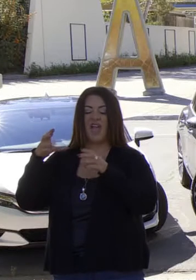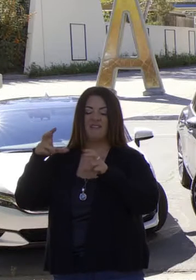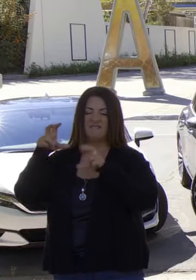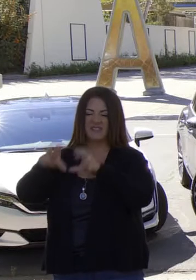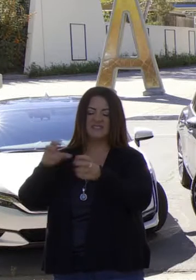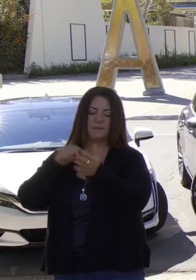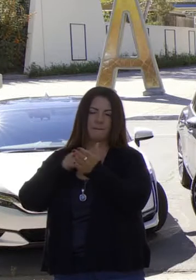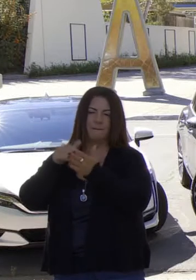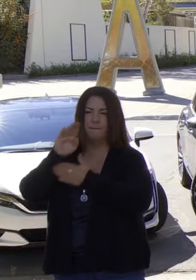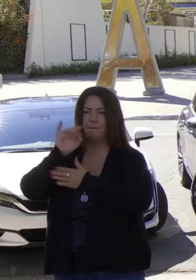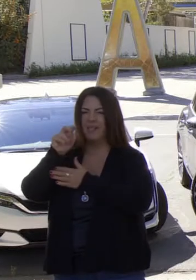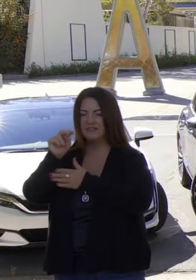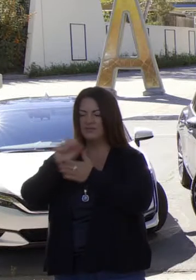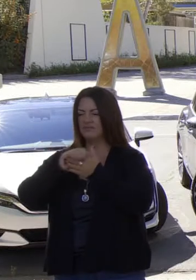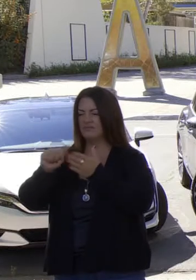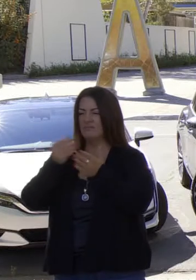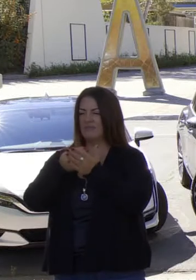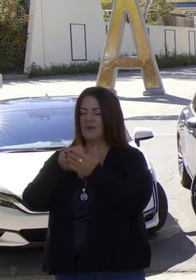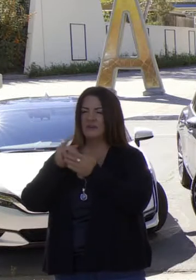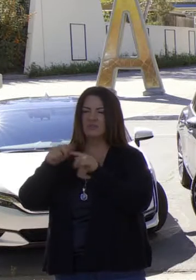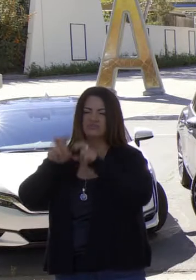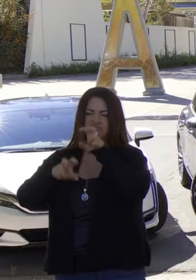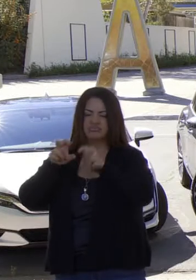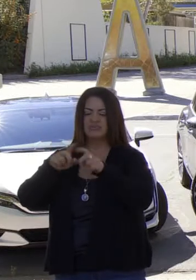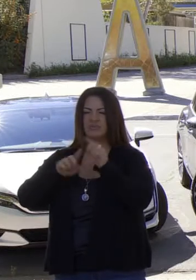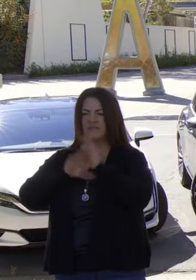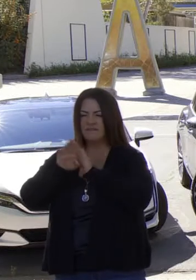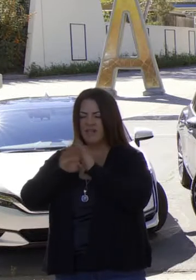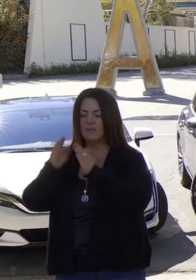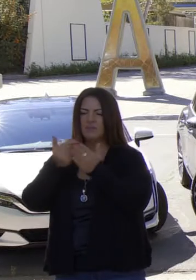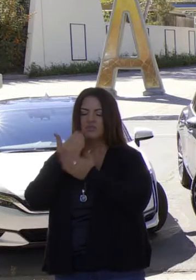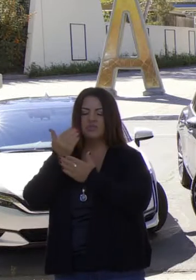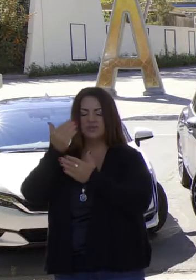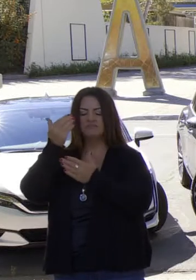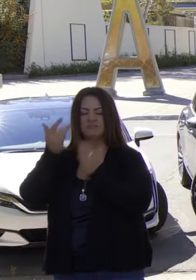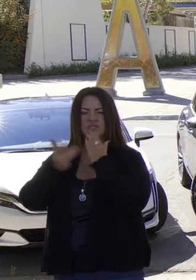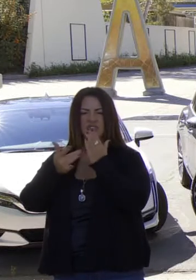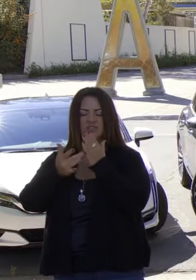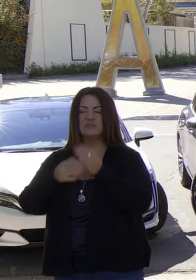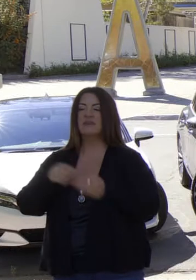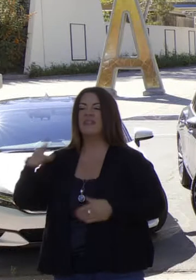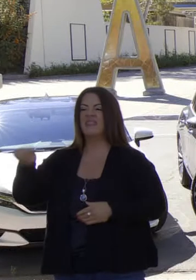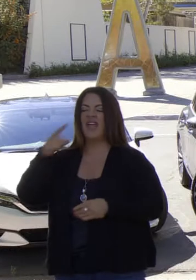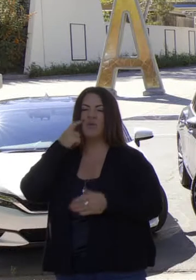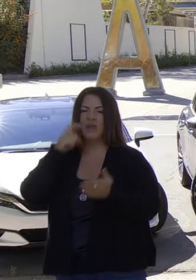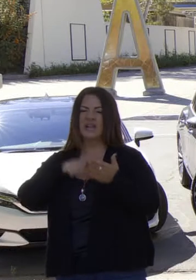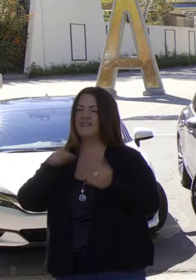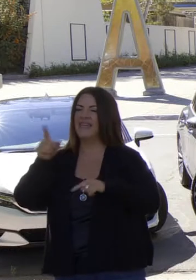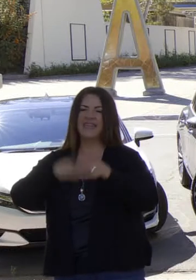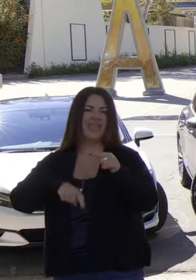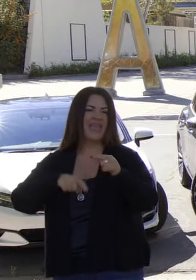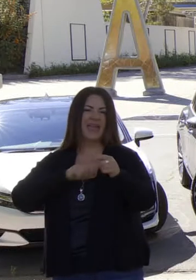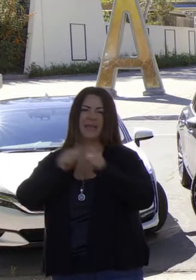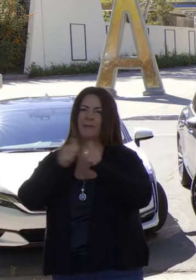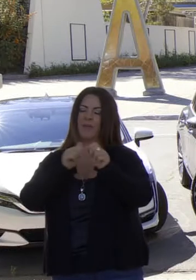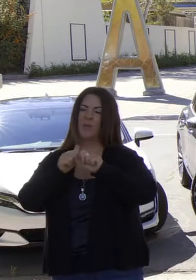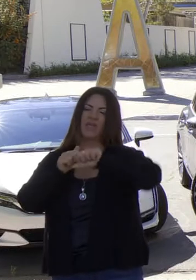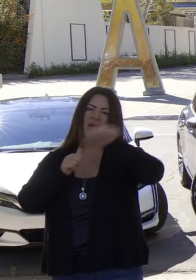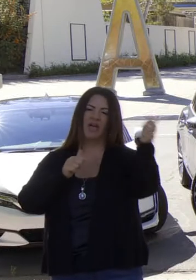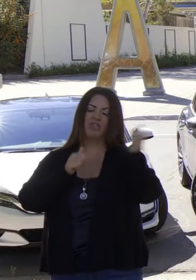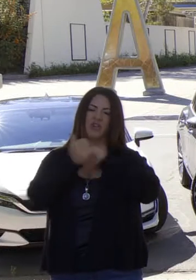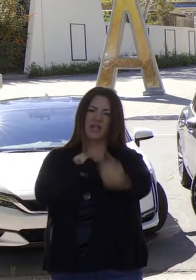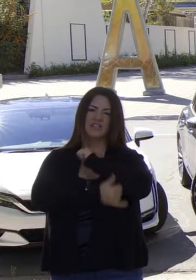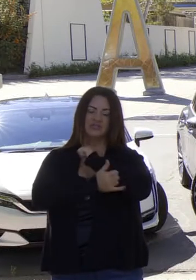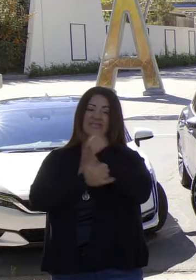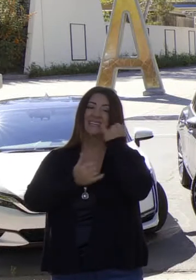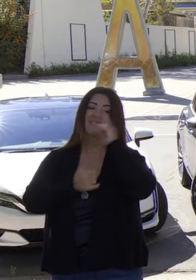de dólares en innovaciones y estudios porque reconocen las tendencias mundiales. Reconocen que no podrán seguir compitiendo a nivel